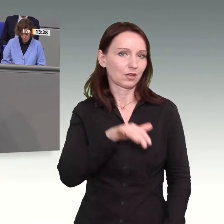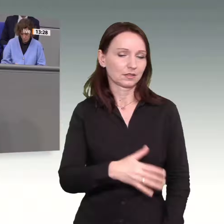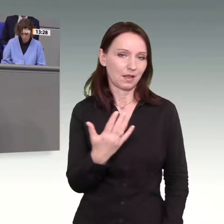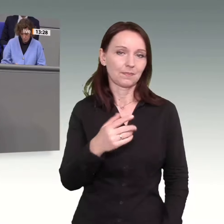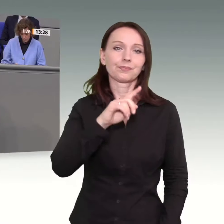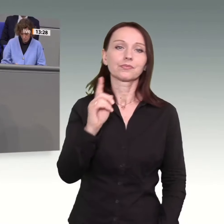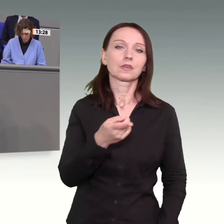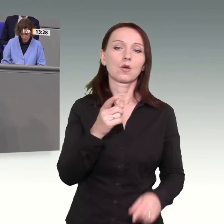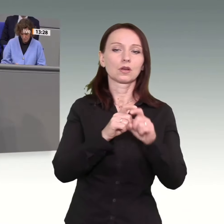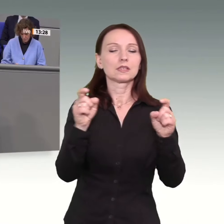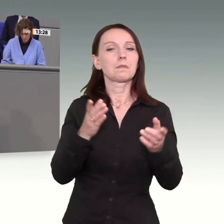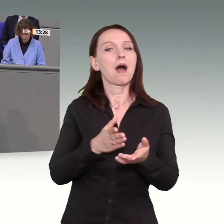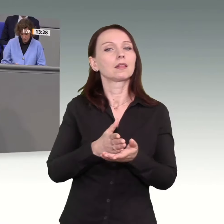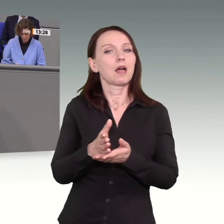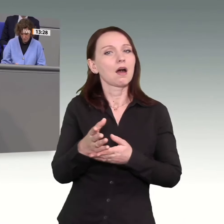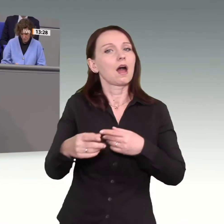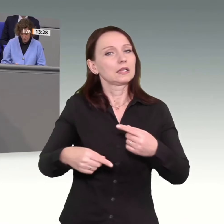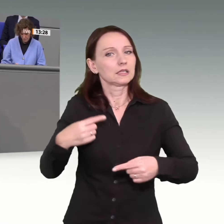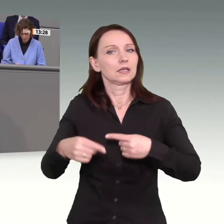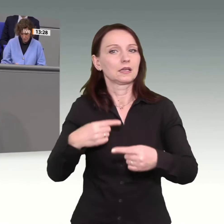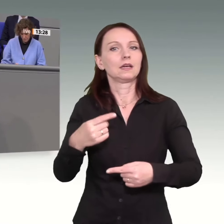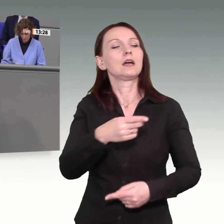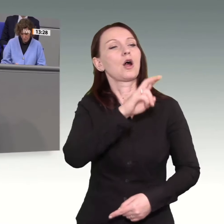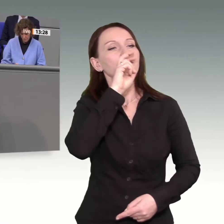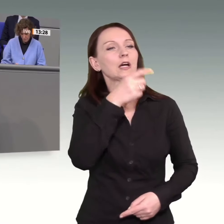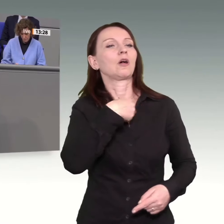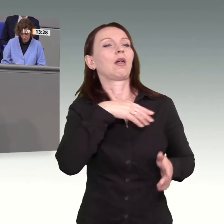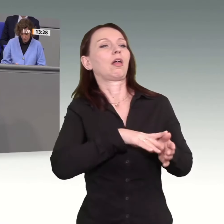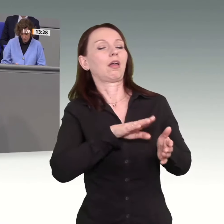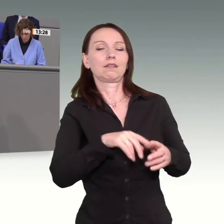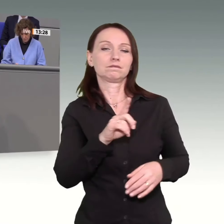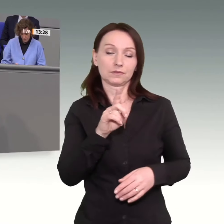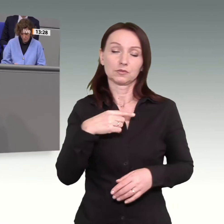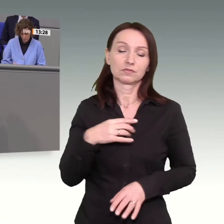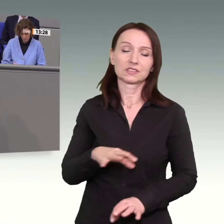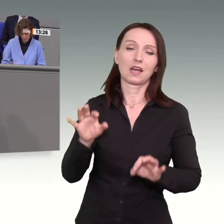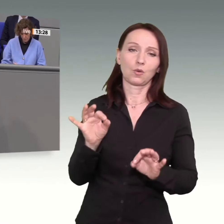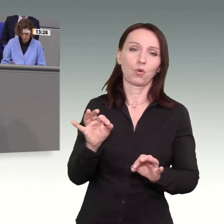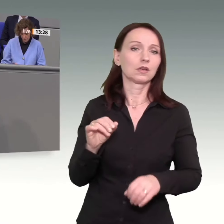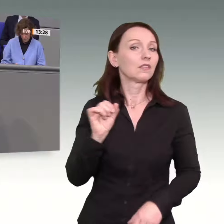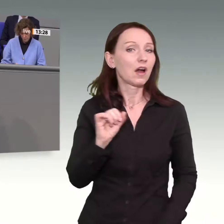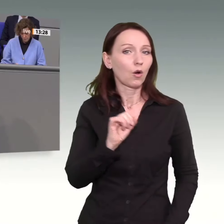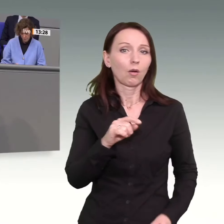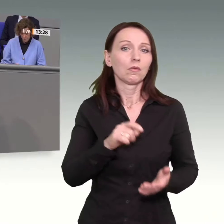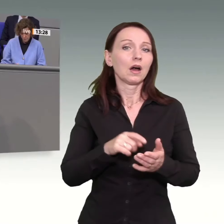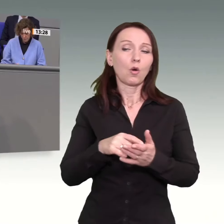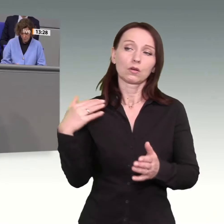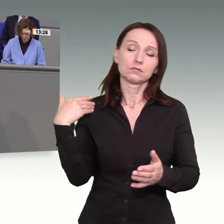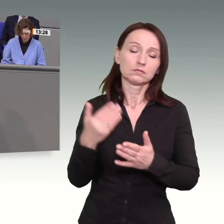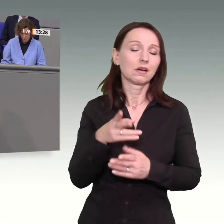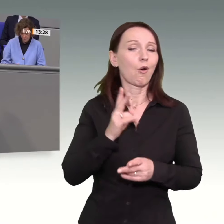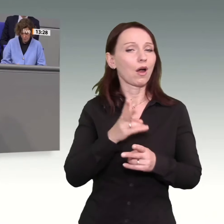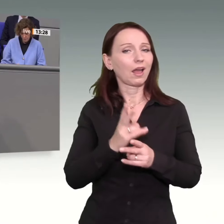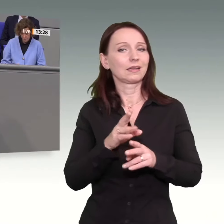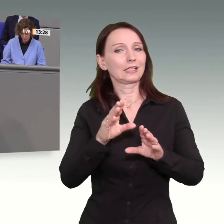Thema Nachhaltigkeit sind wir weit besser, als Sie hier immer versuchen, darzustellen. Warum? Weil wir schon immer auf die richtigen Instrumente